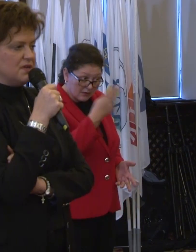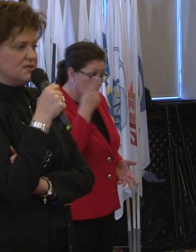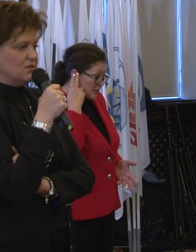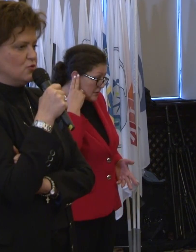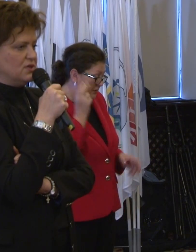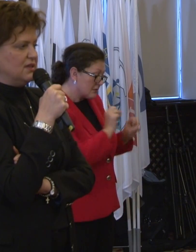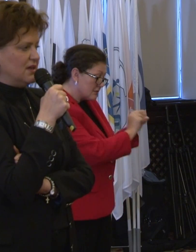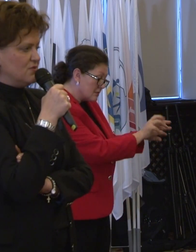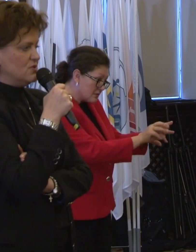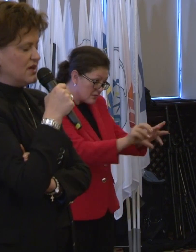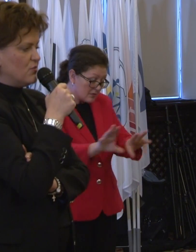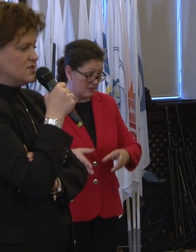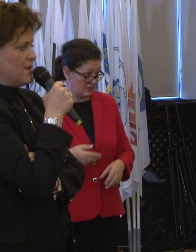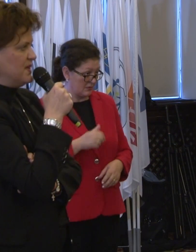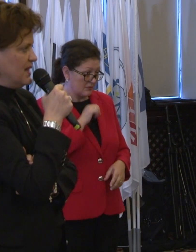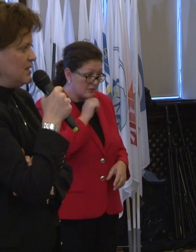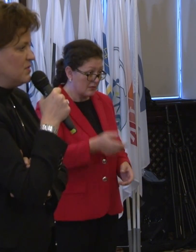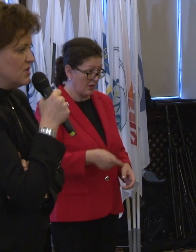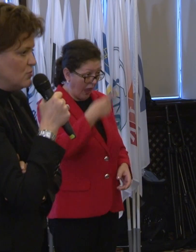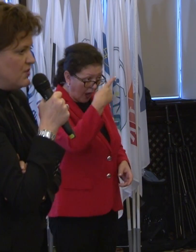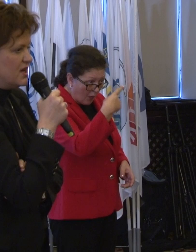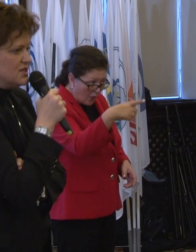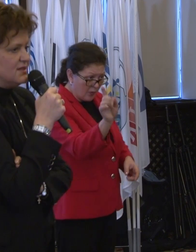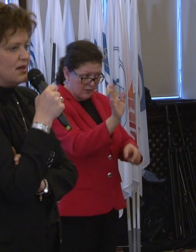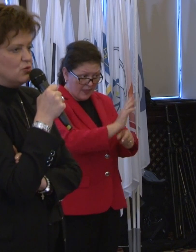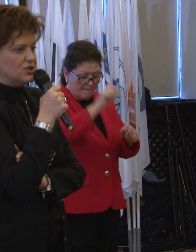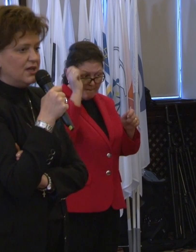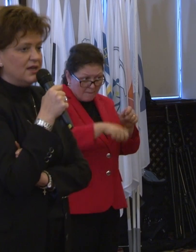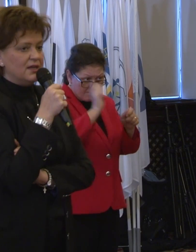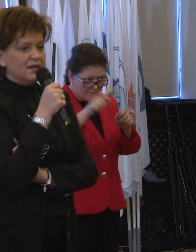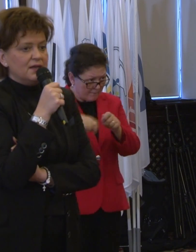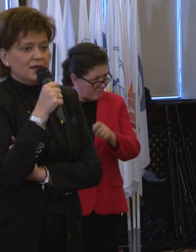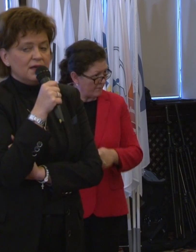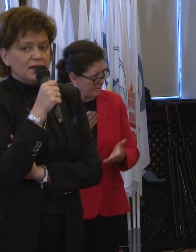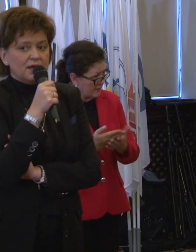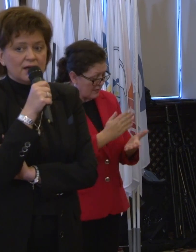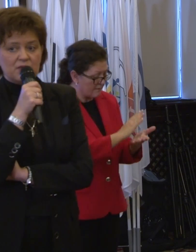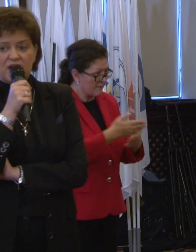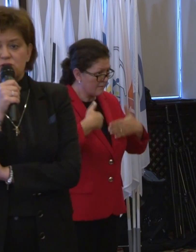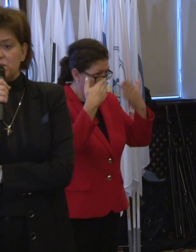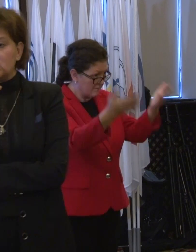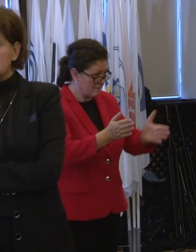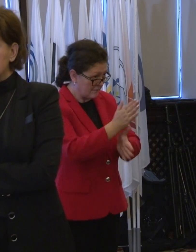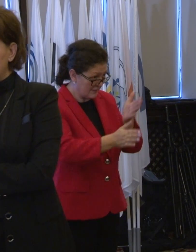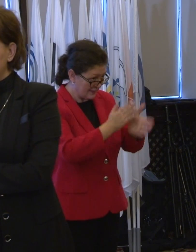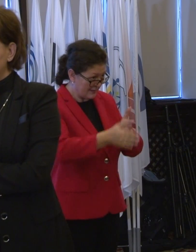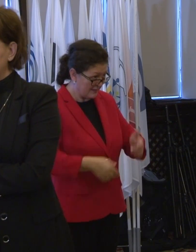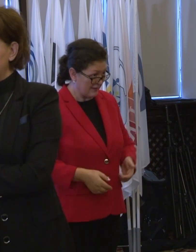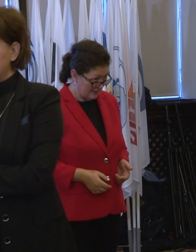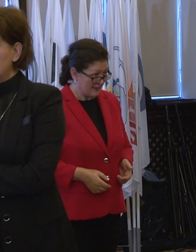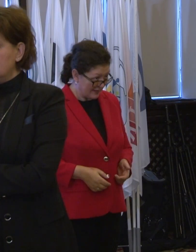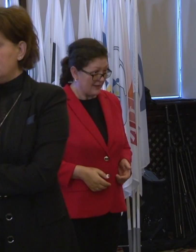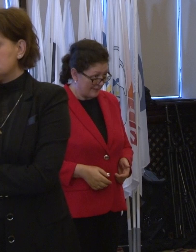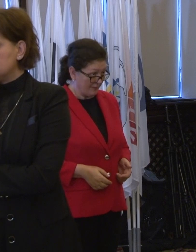s-au lăsat cu amenzi. Sunt o sută de televiziuni care au fost amendate pentru că nu fac această traducere în limbajul mimico-gestual.